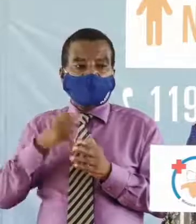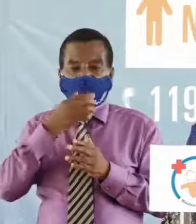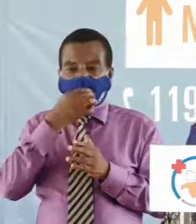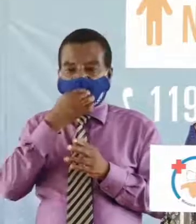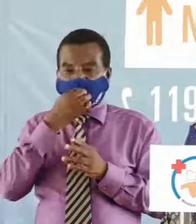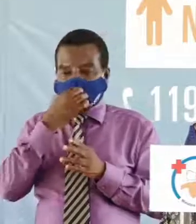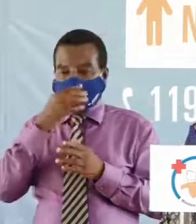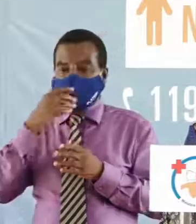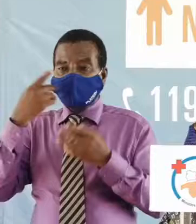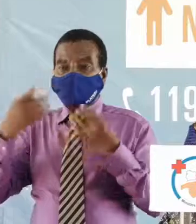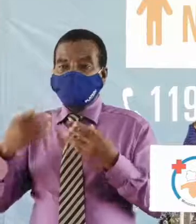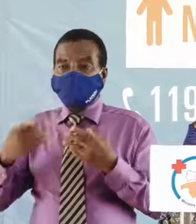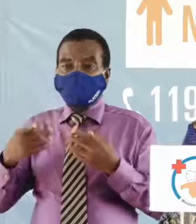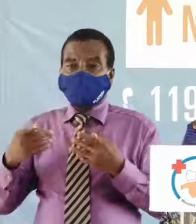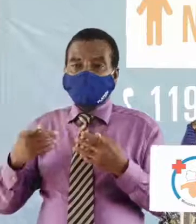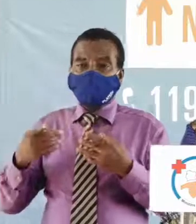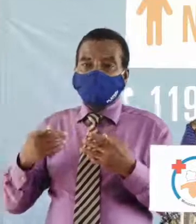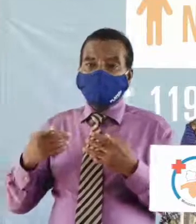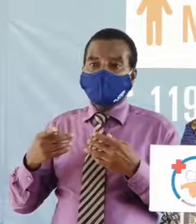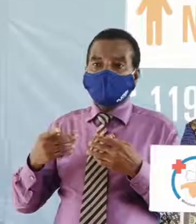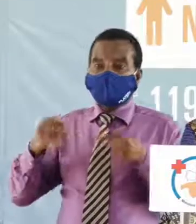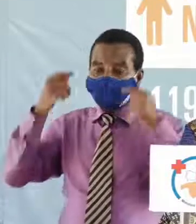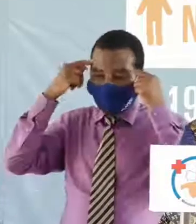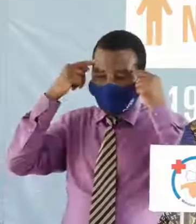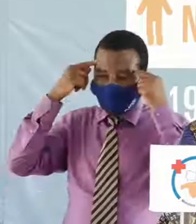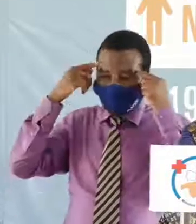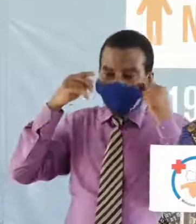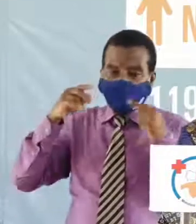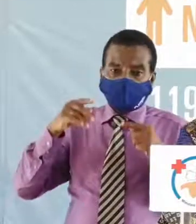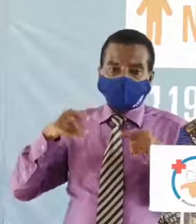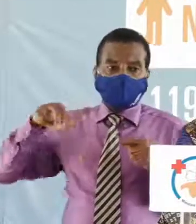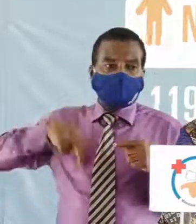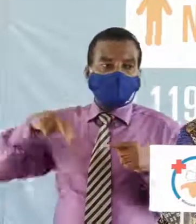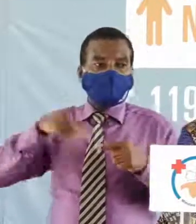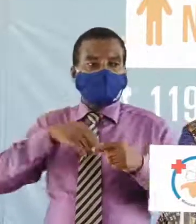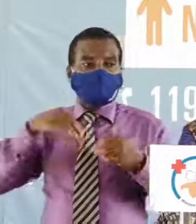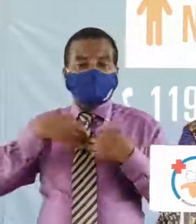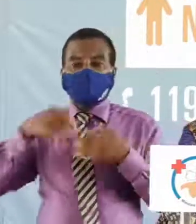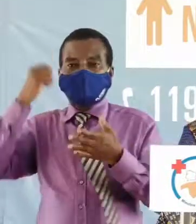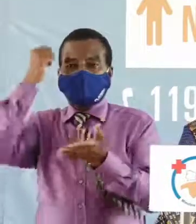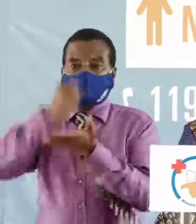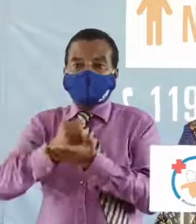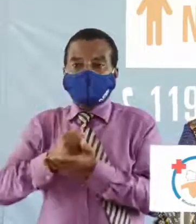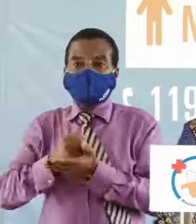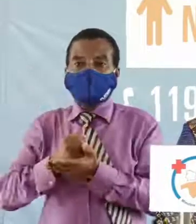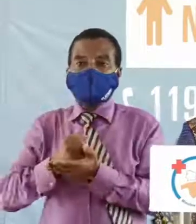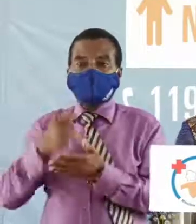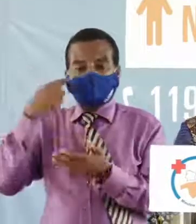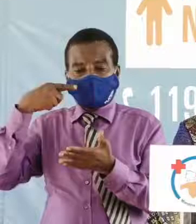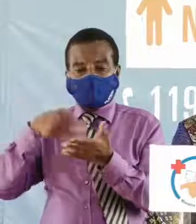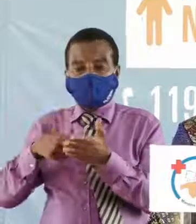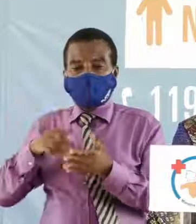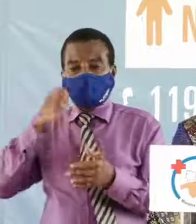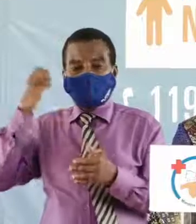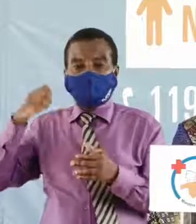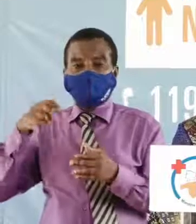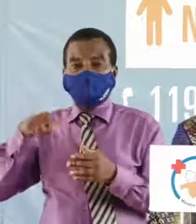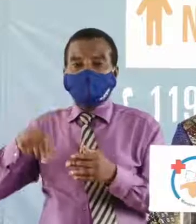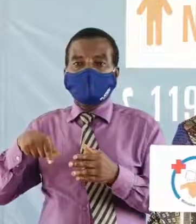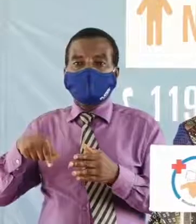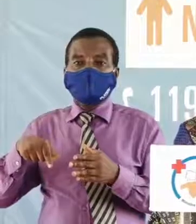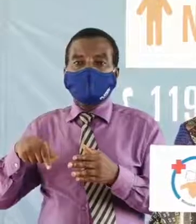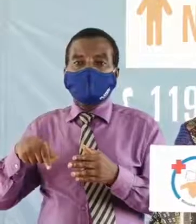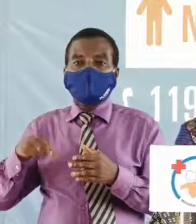maintenant la préoccupation de madame Defunbla c'est vrai que nous aussi nous avons confirmé que le constat était qu'il y avait